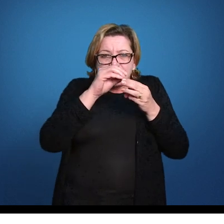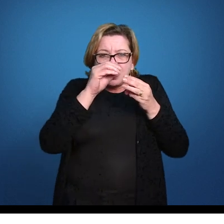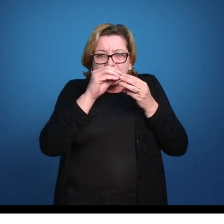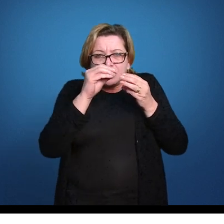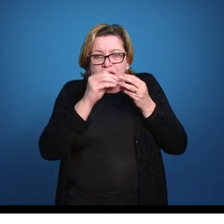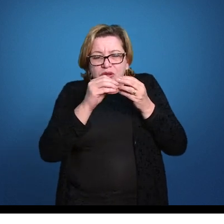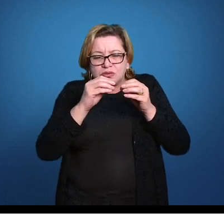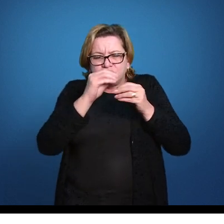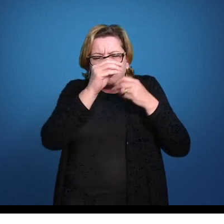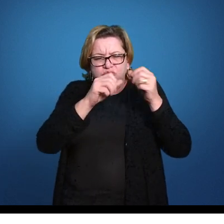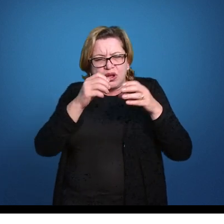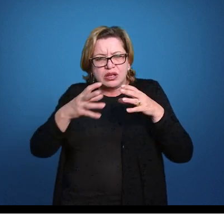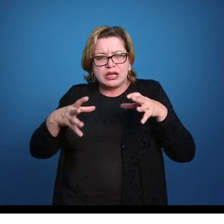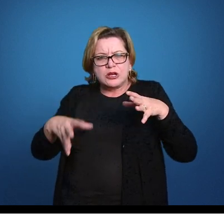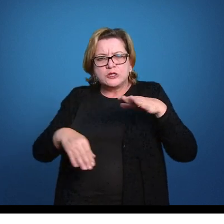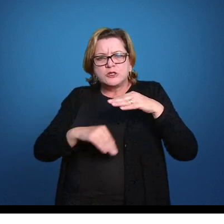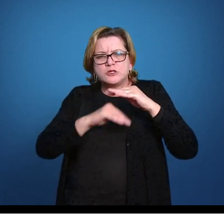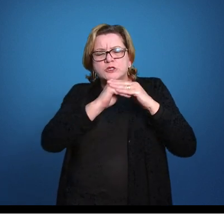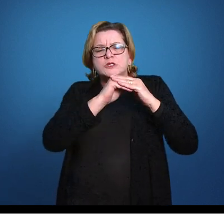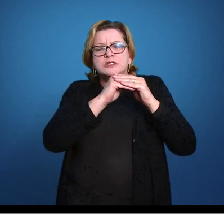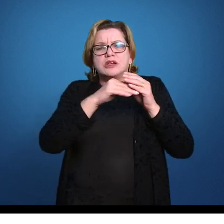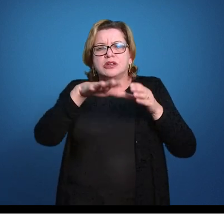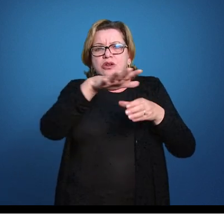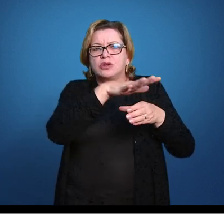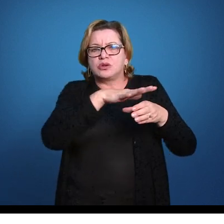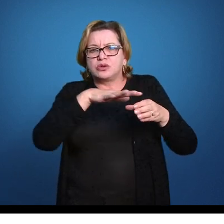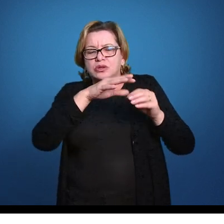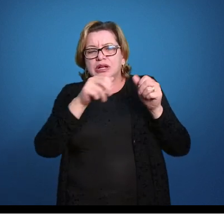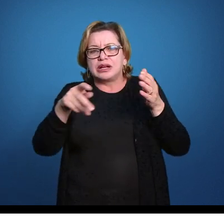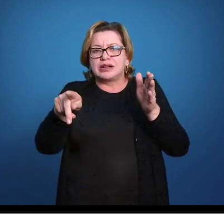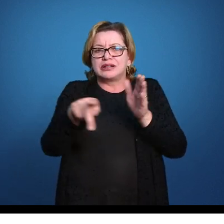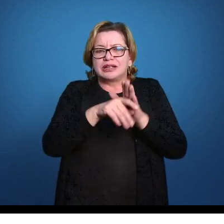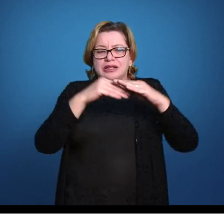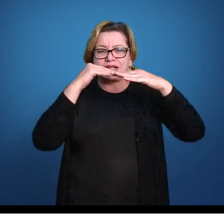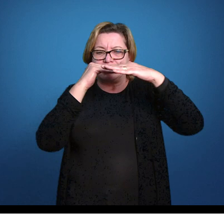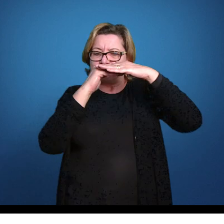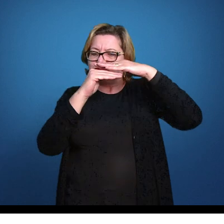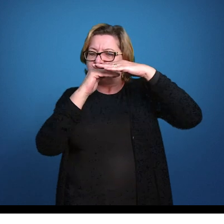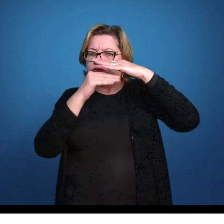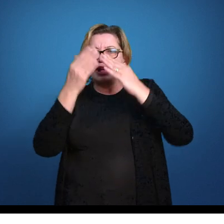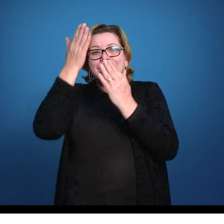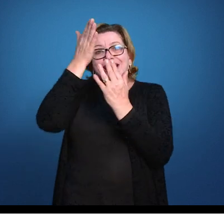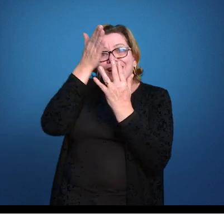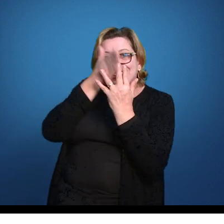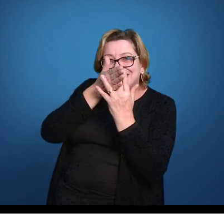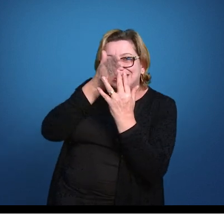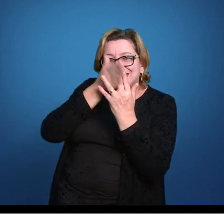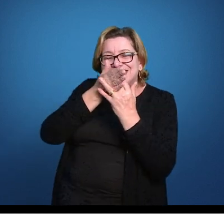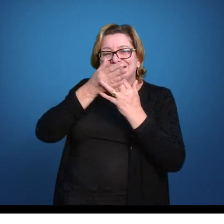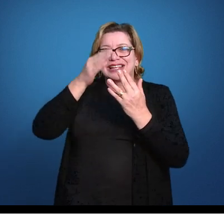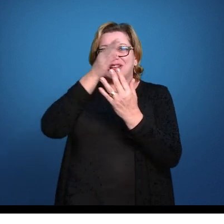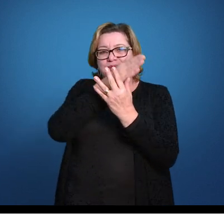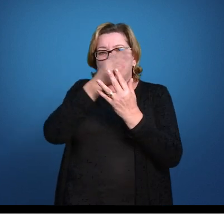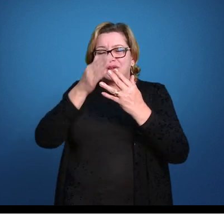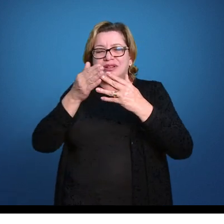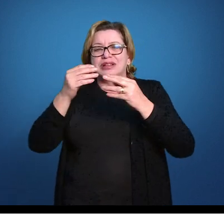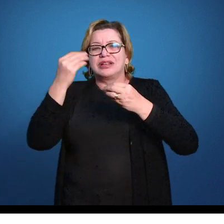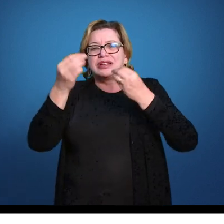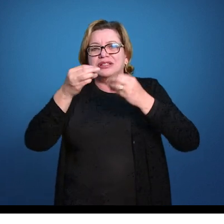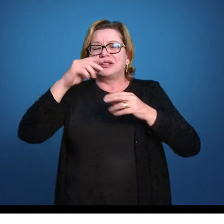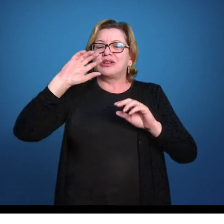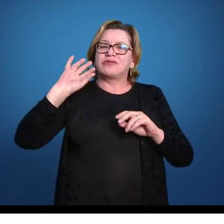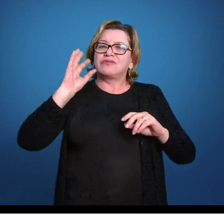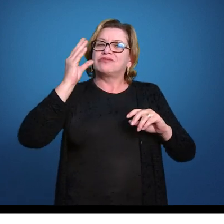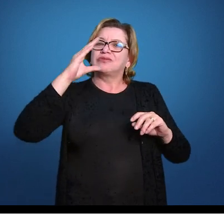toda a região entre a endo e a ectoderme, aqui representado em azul, e o celoma vai